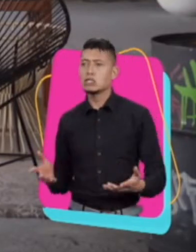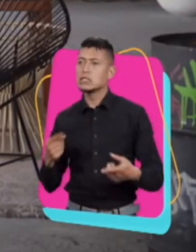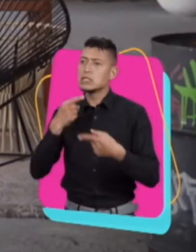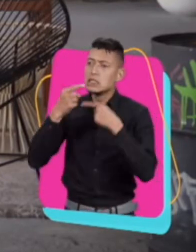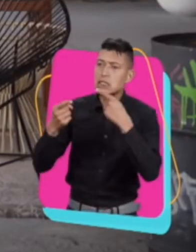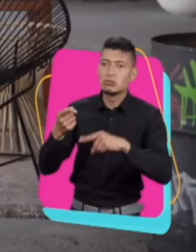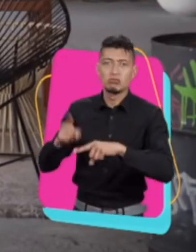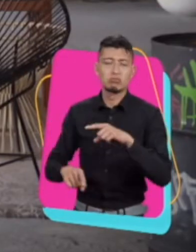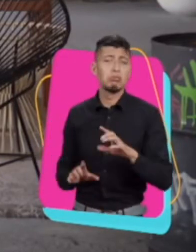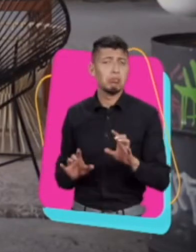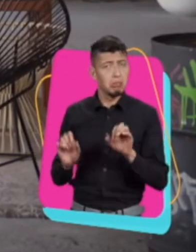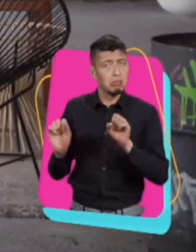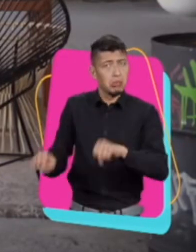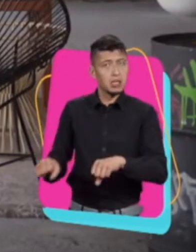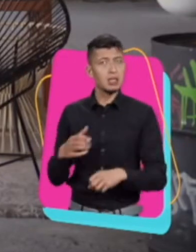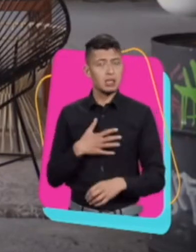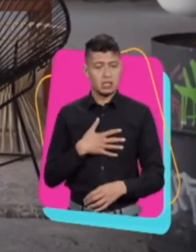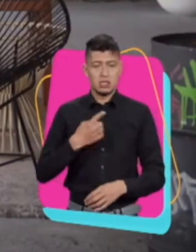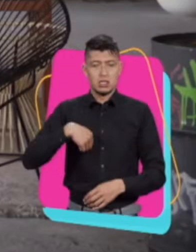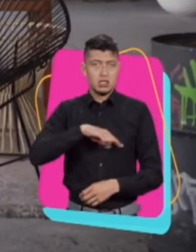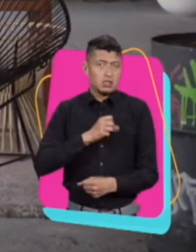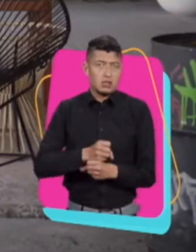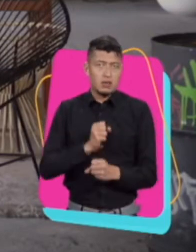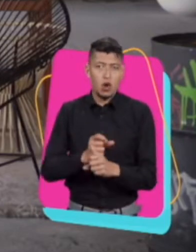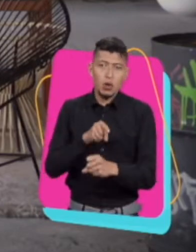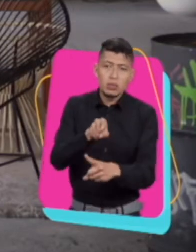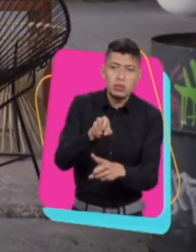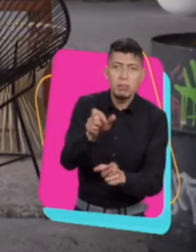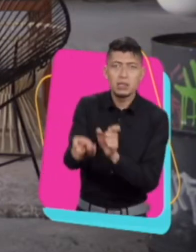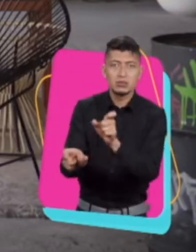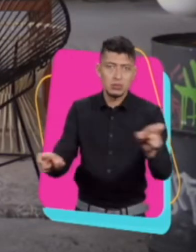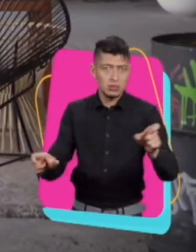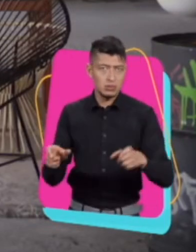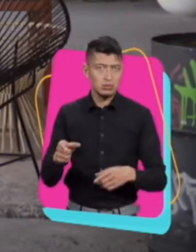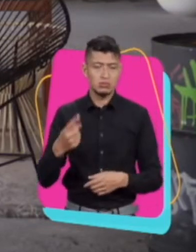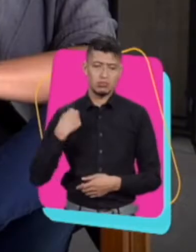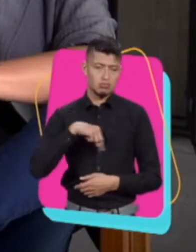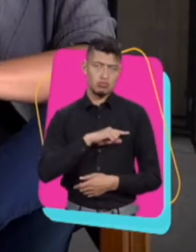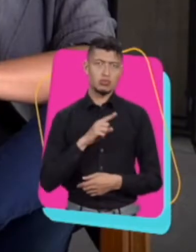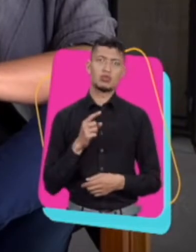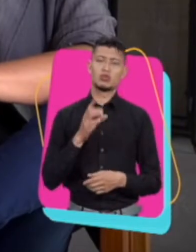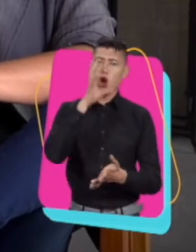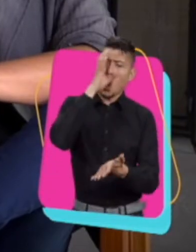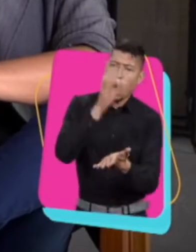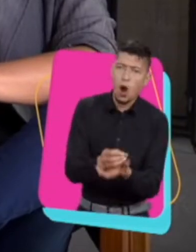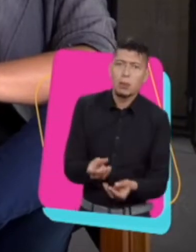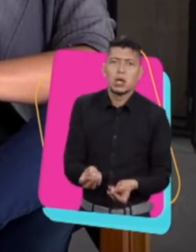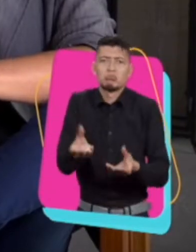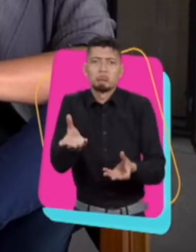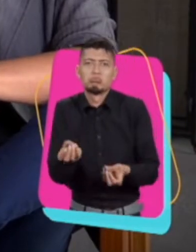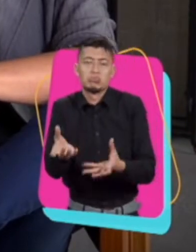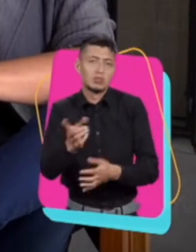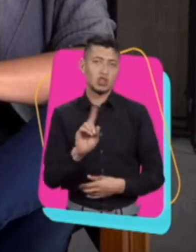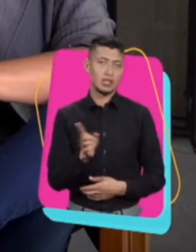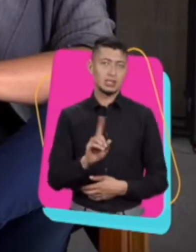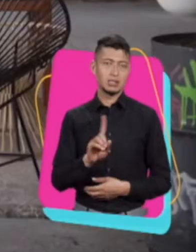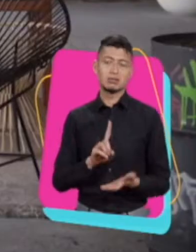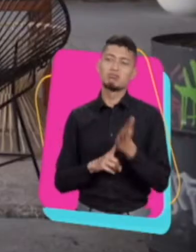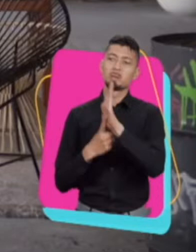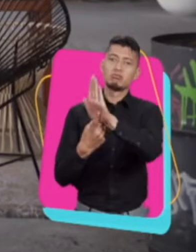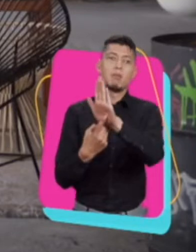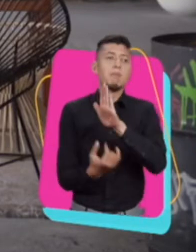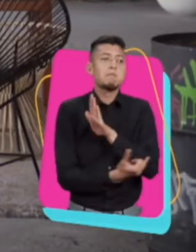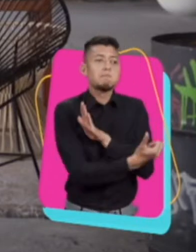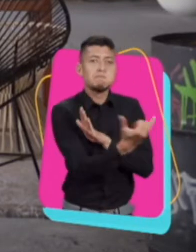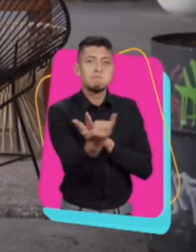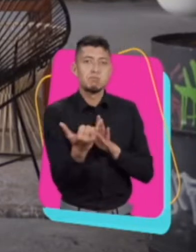decir muchas cosas y de igual forma nosotros trabajamos como para la gente, entonces no estamos dando como nuestra opinión personal de